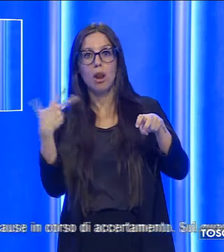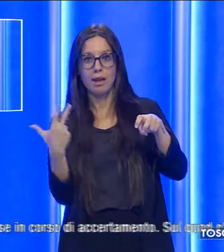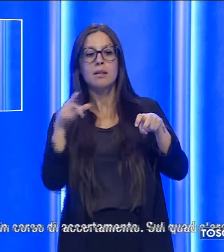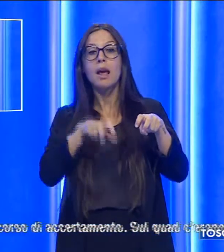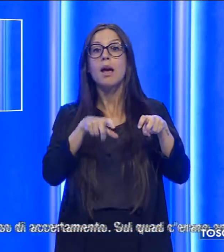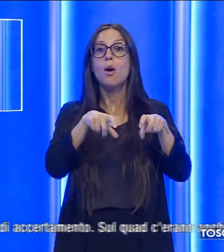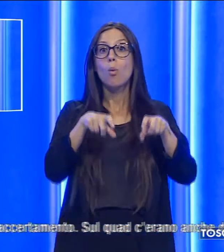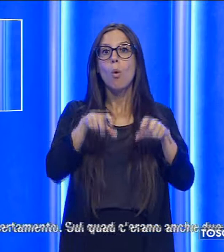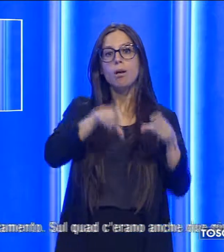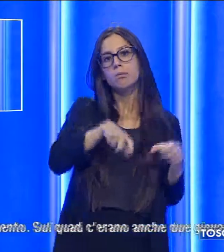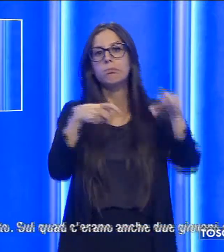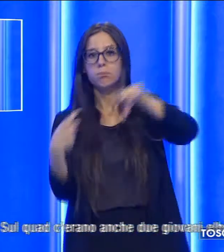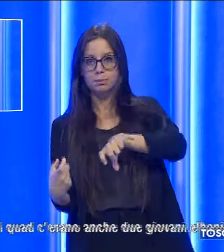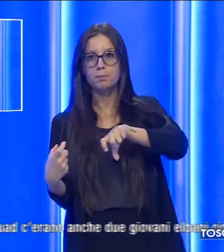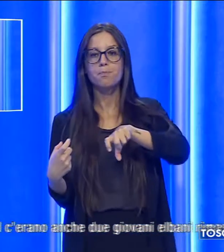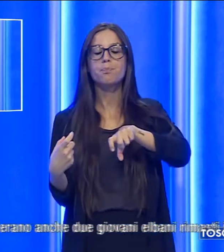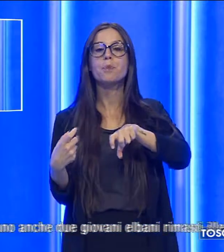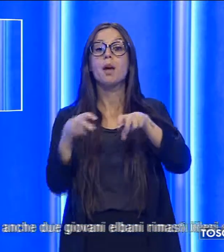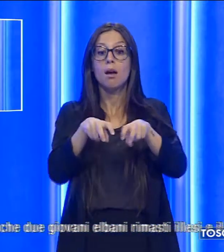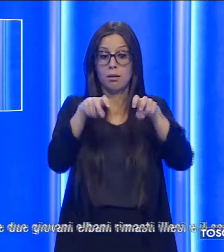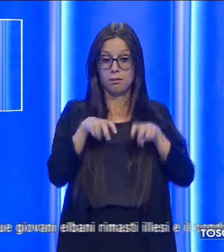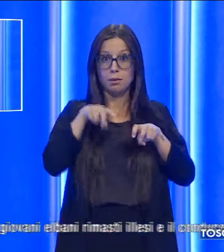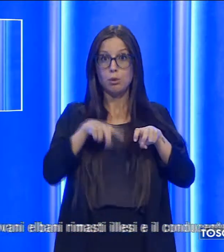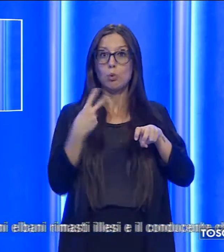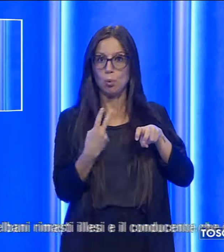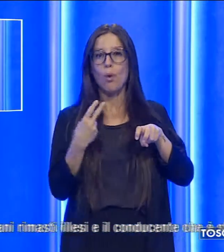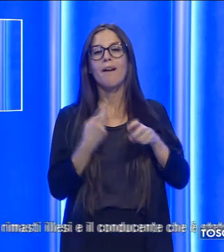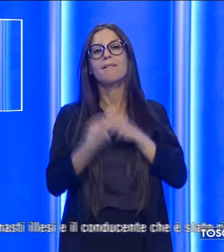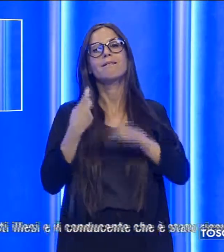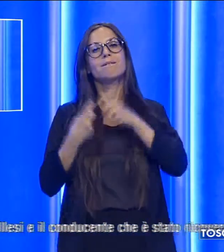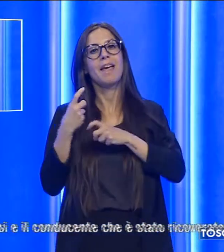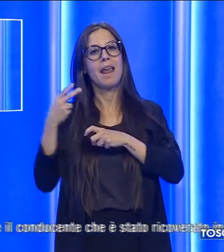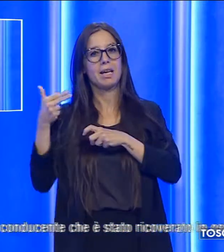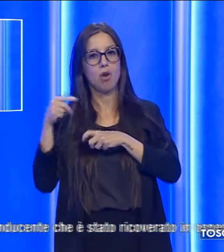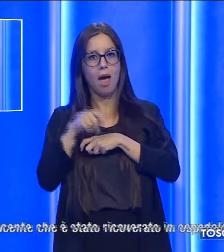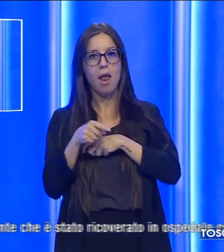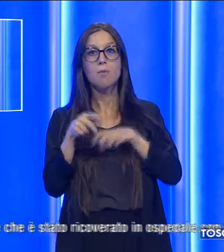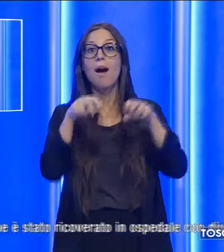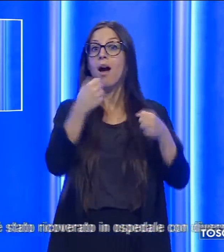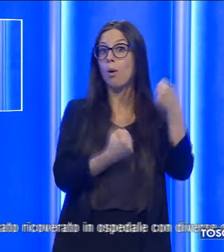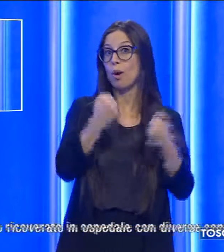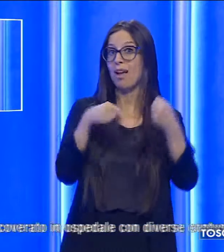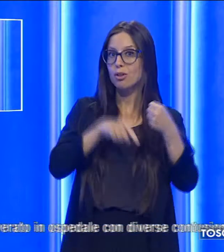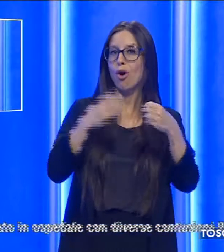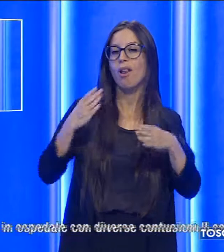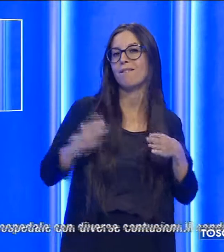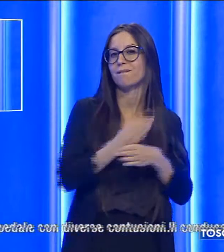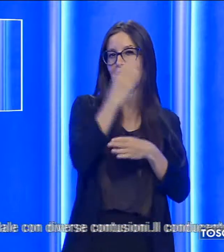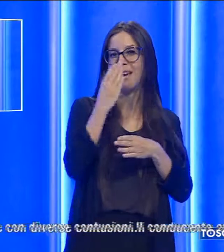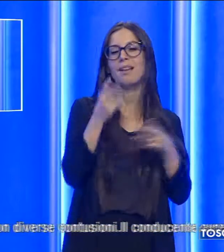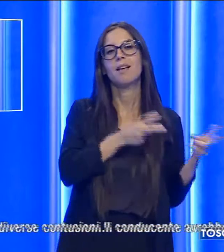C'erano anche due giovani elbani rimasti lesi e il conducente, che è stato ricoverato in ospedale con diverse